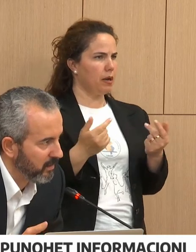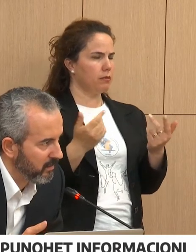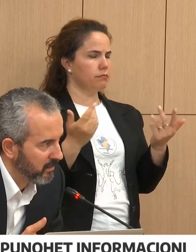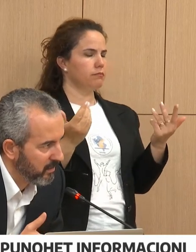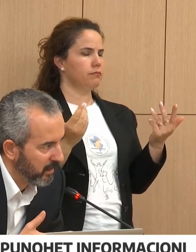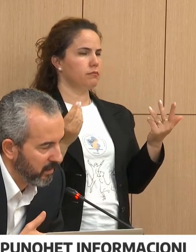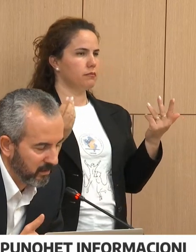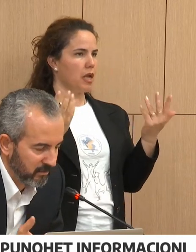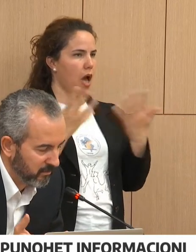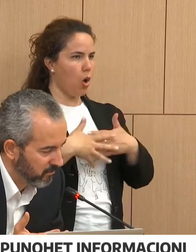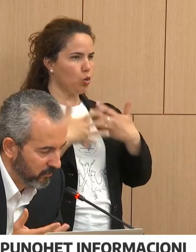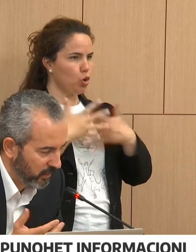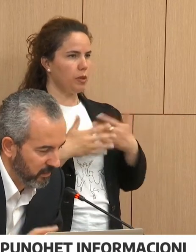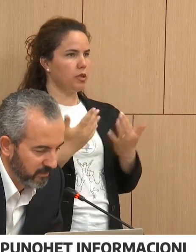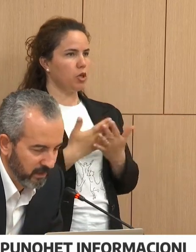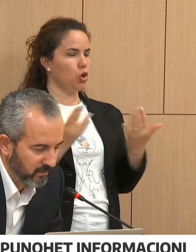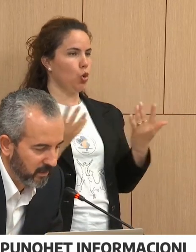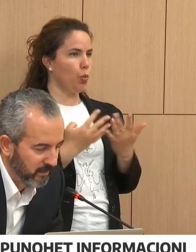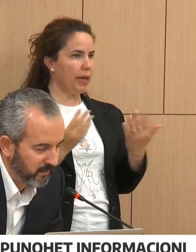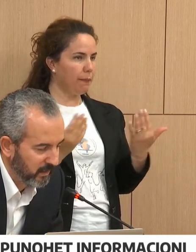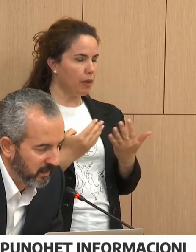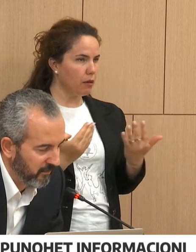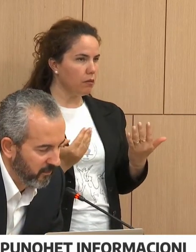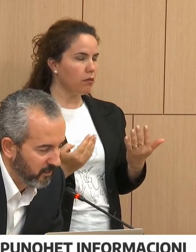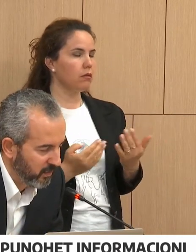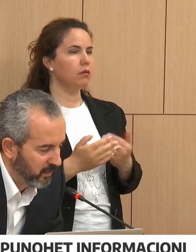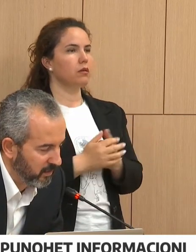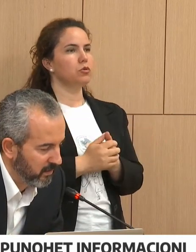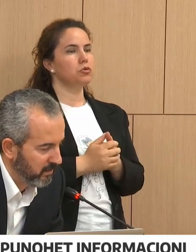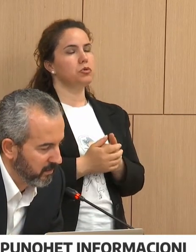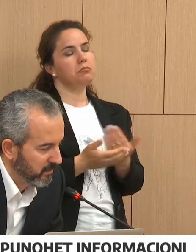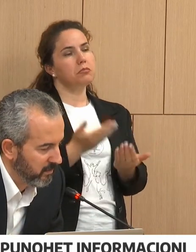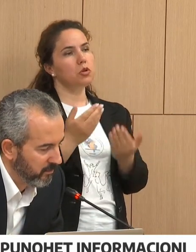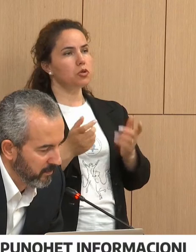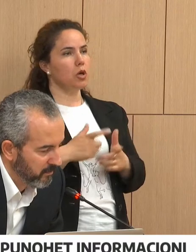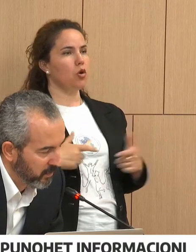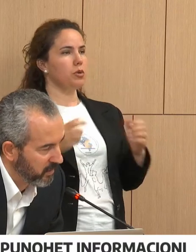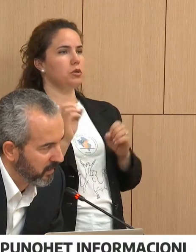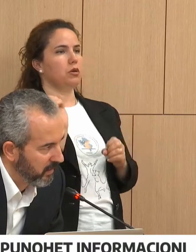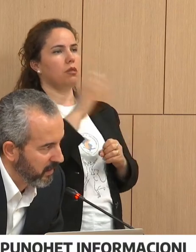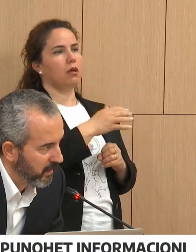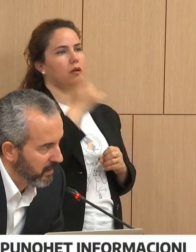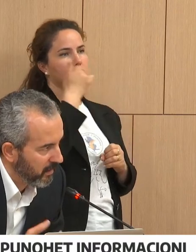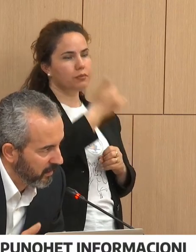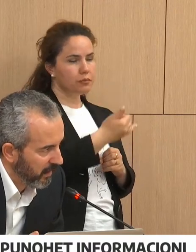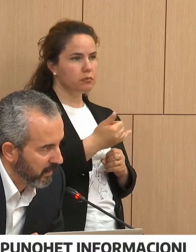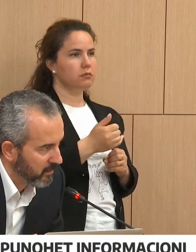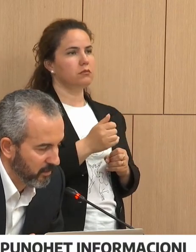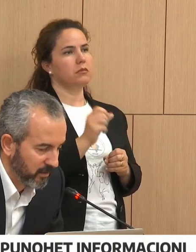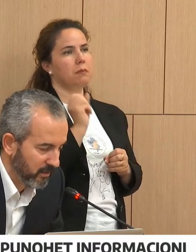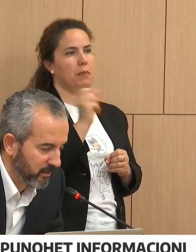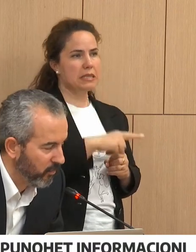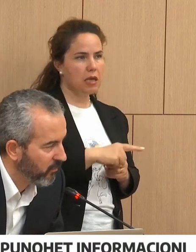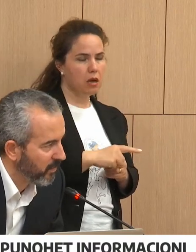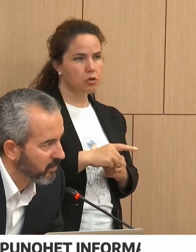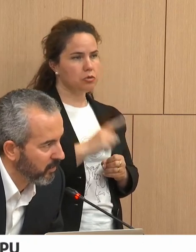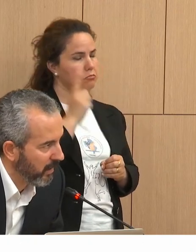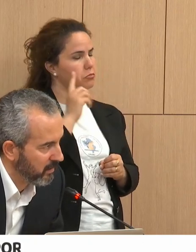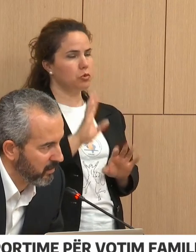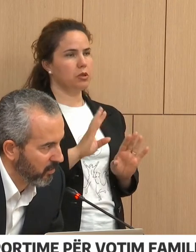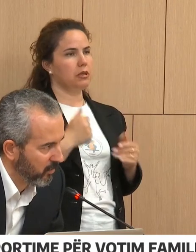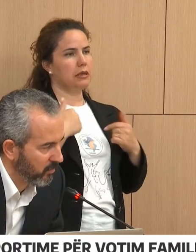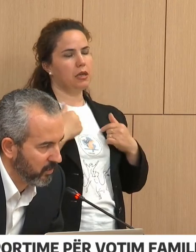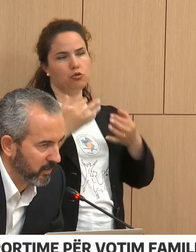smsë dhe nuk e di me telefon për përsëri ngellet që kë